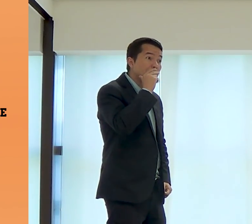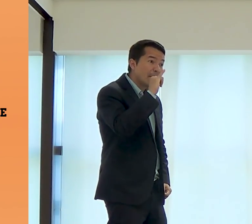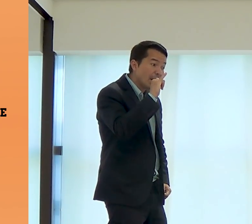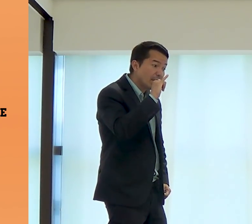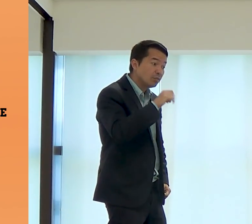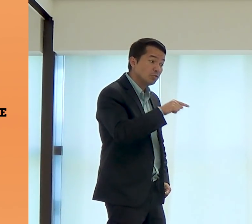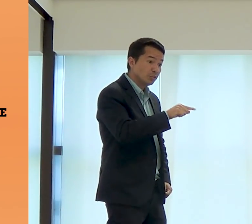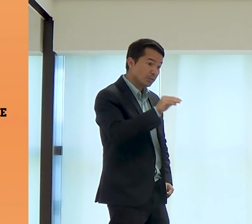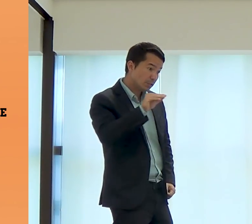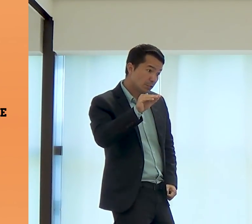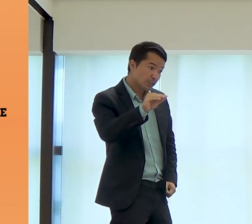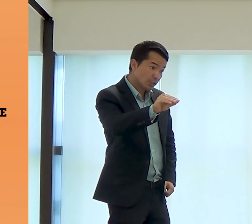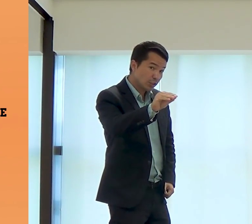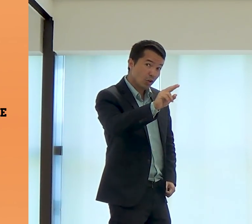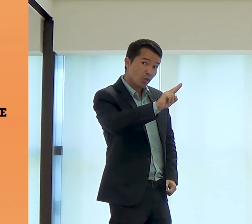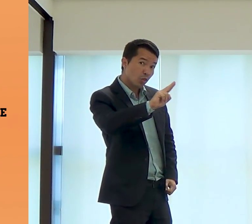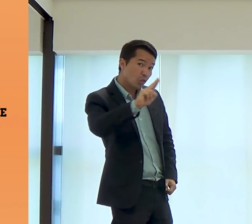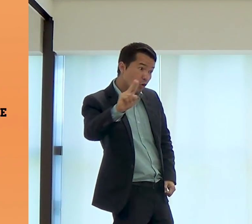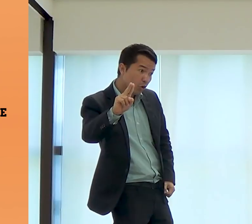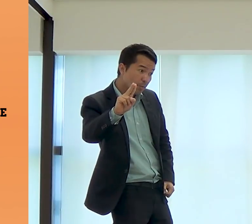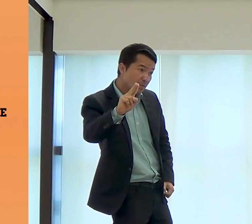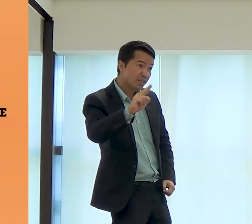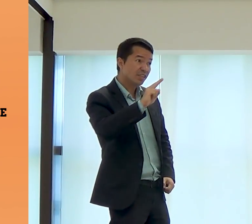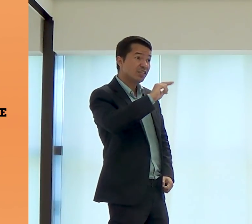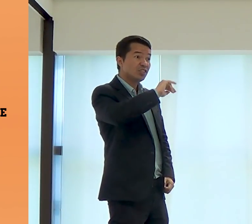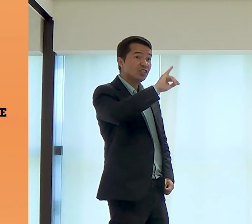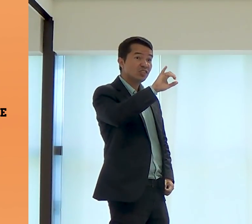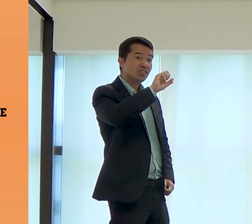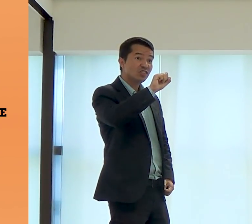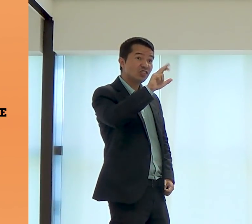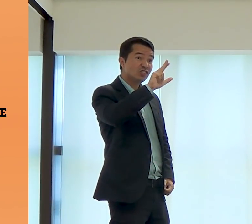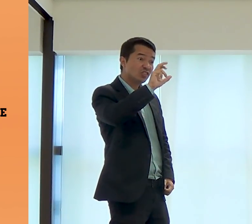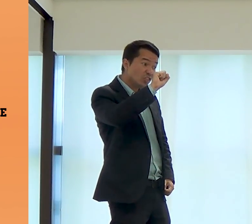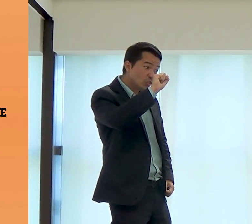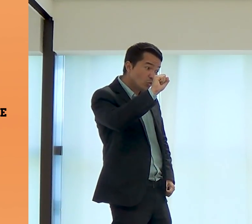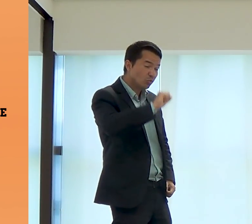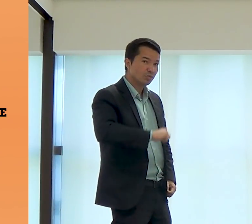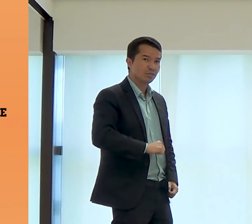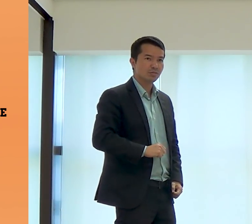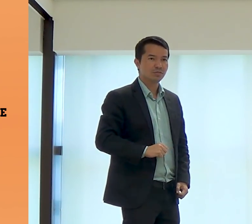Você vai ser pai. E o nome dele será Jesus.